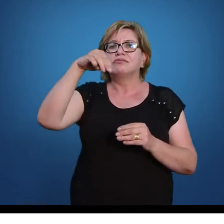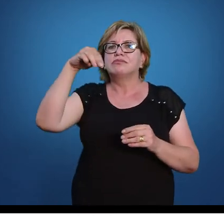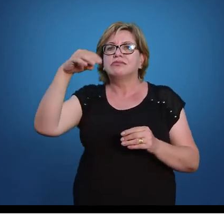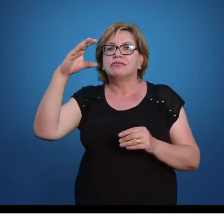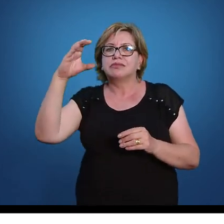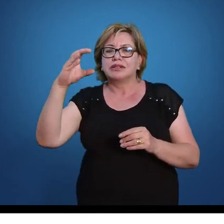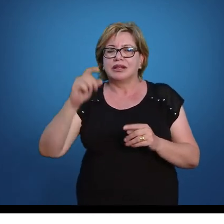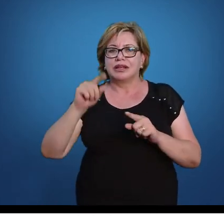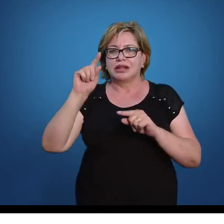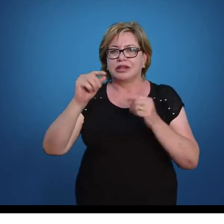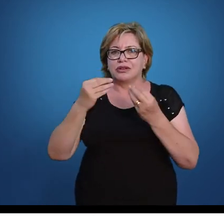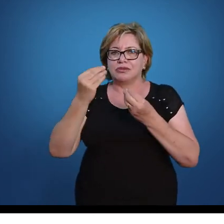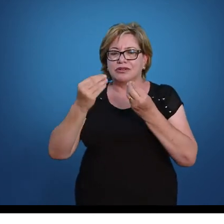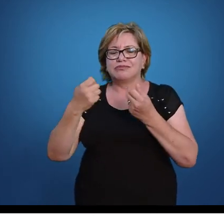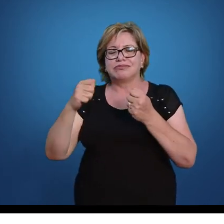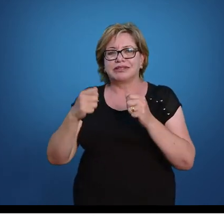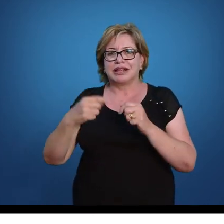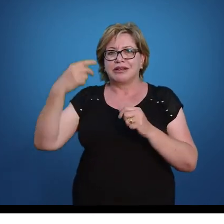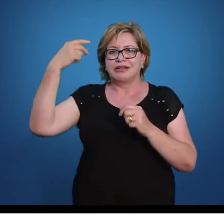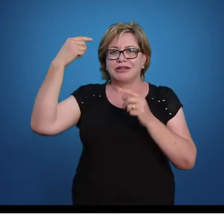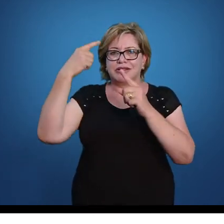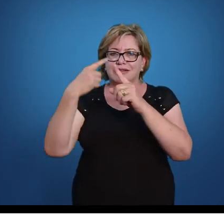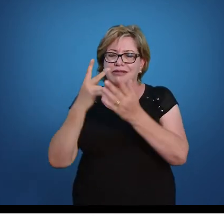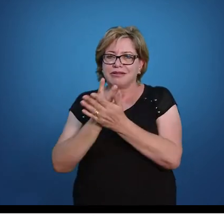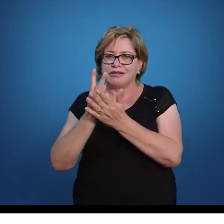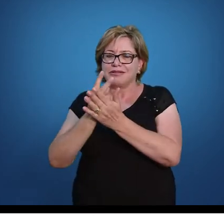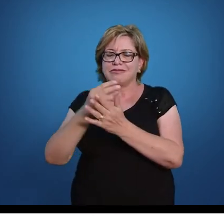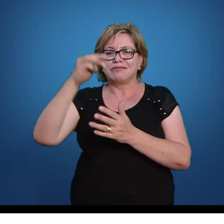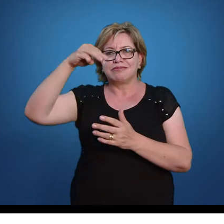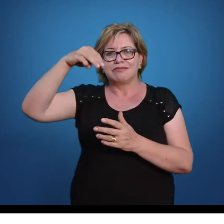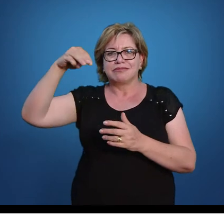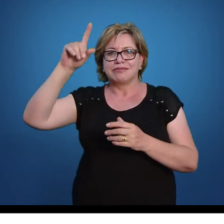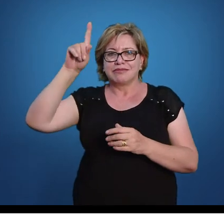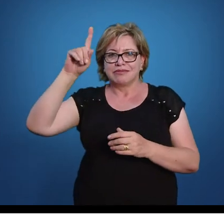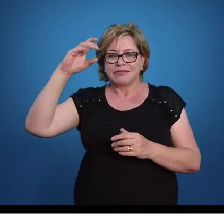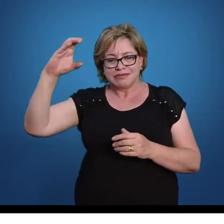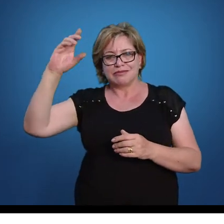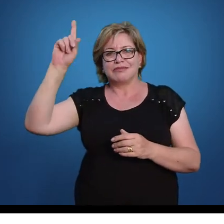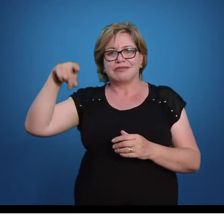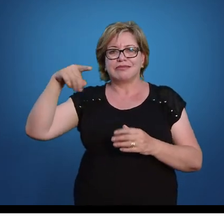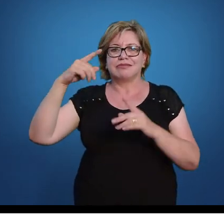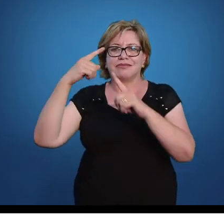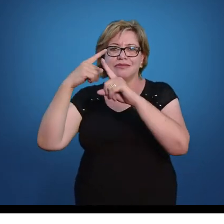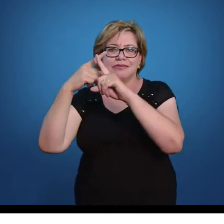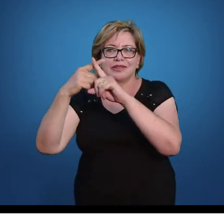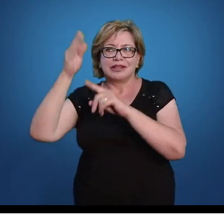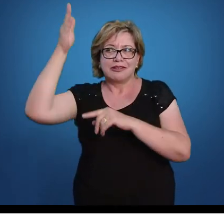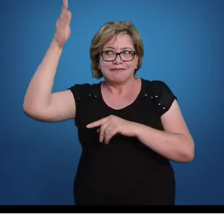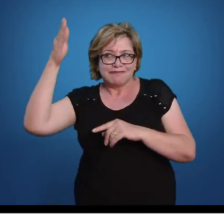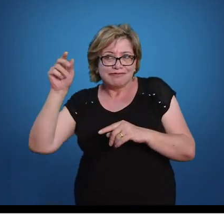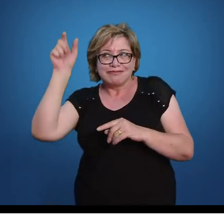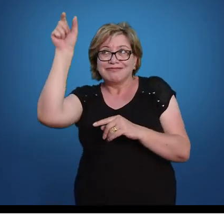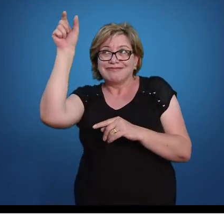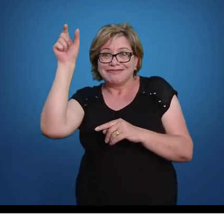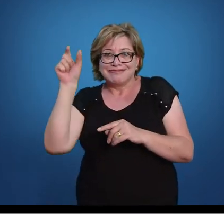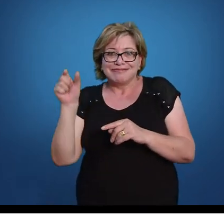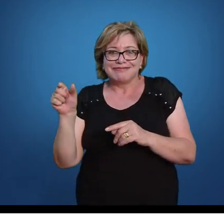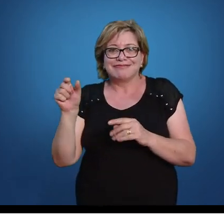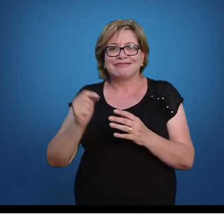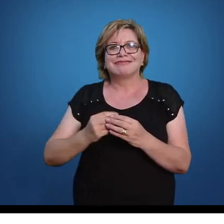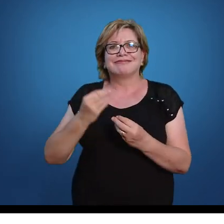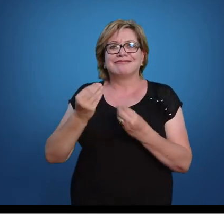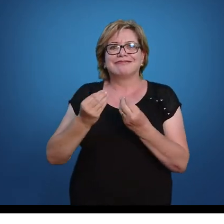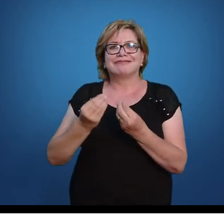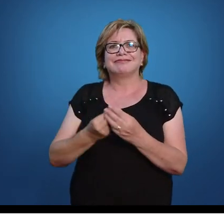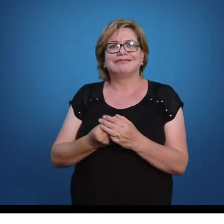O mínimo é dado pelo produto dos números que estão, no caso de vocês, aí do lado esquerdo, vocês estão me enxergando, no meu